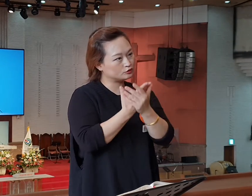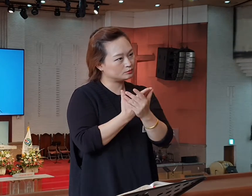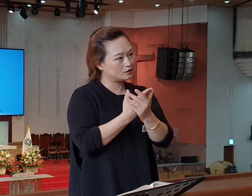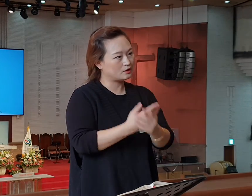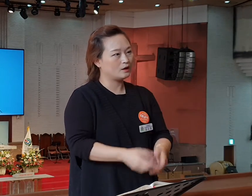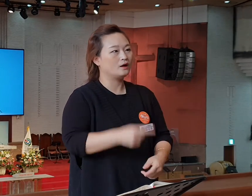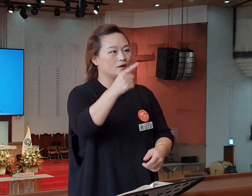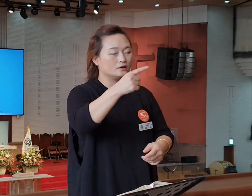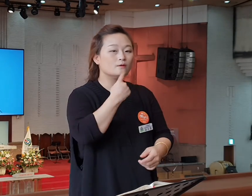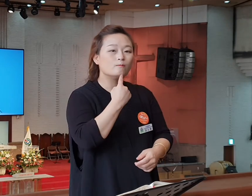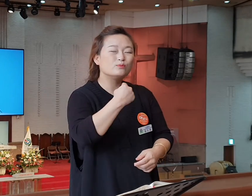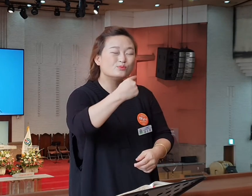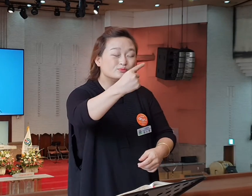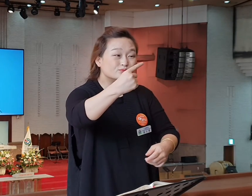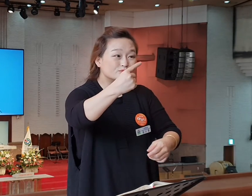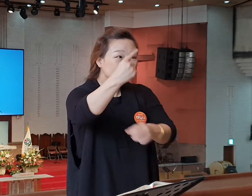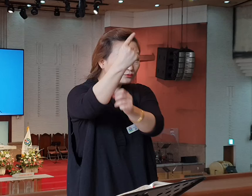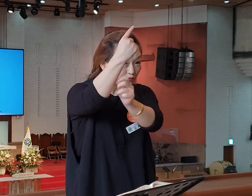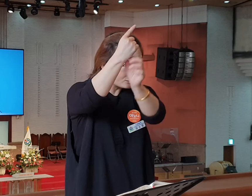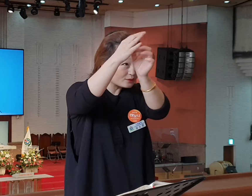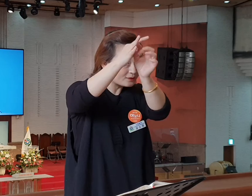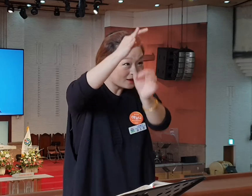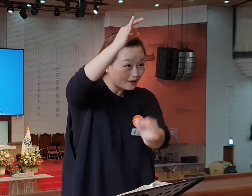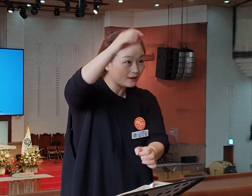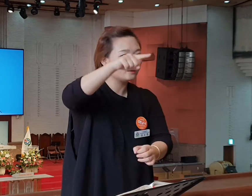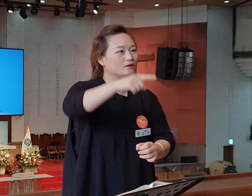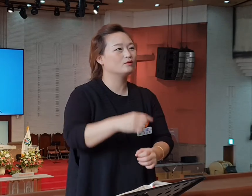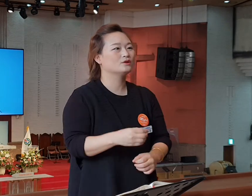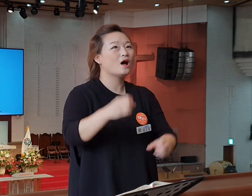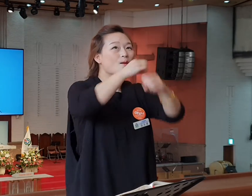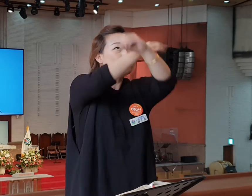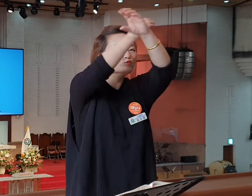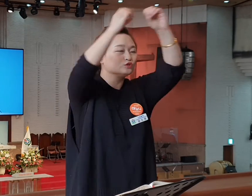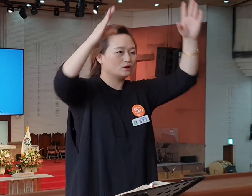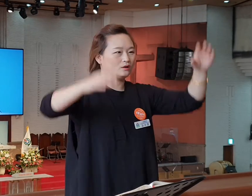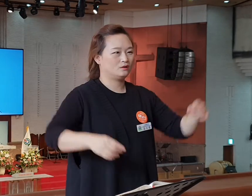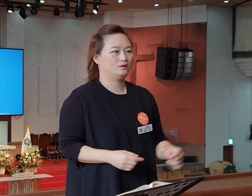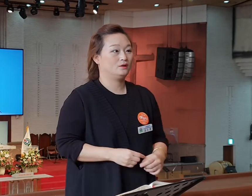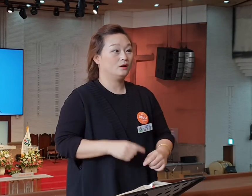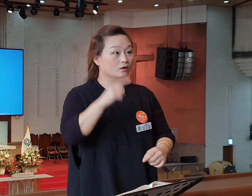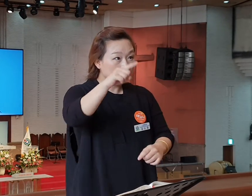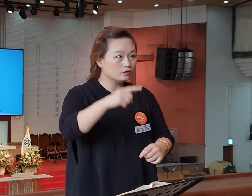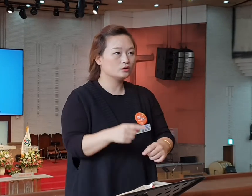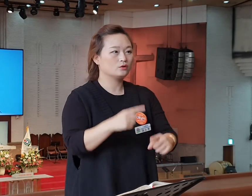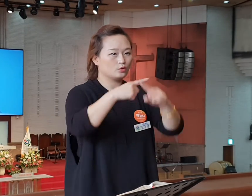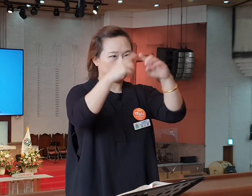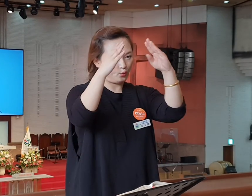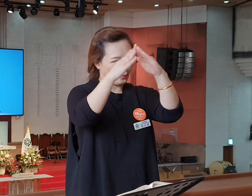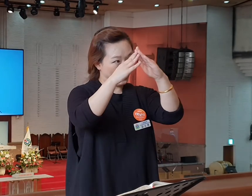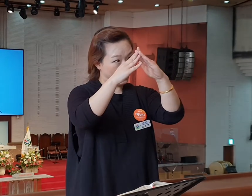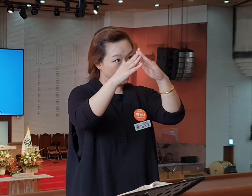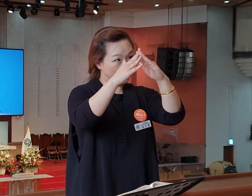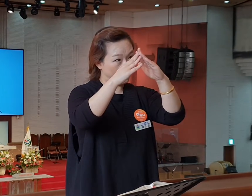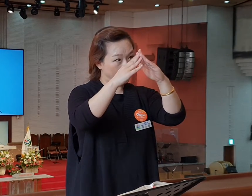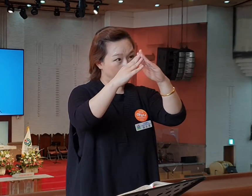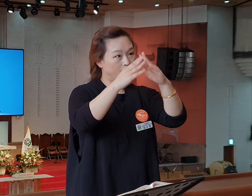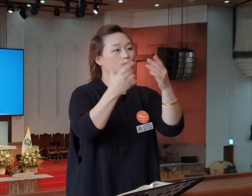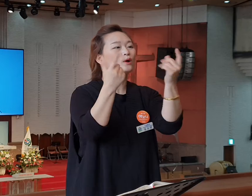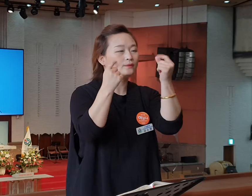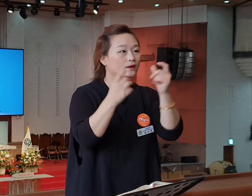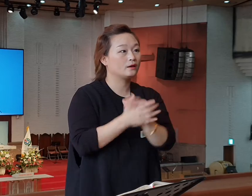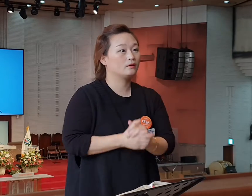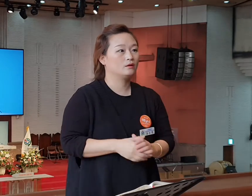등불입니다. 교회는 등대예요. 거기 교회는 빛을 바랍니다. 빛을 바란다. 이 등대, 초대라는 이야기는요.